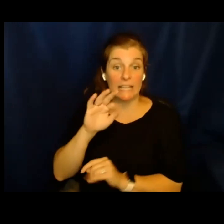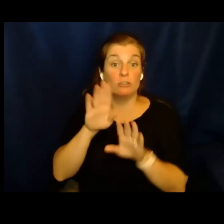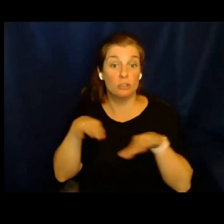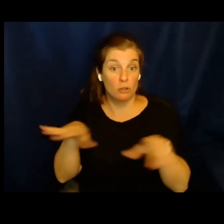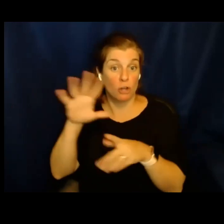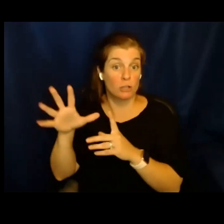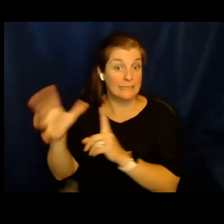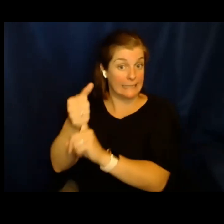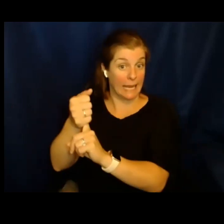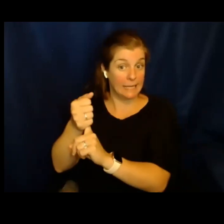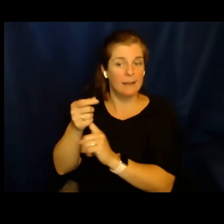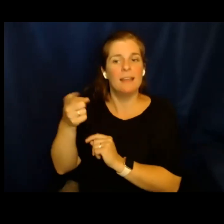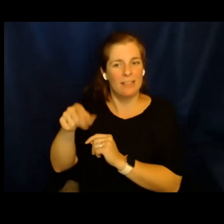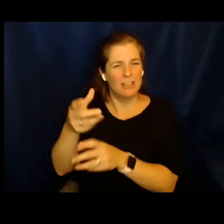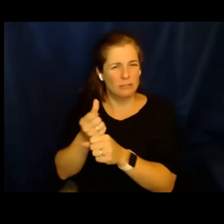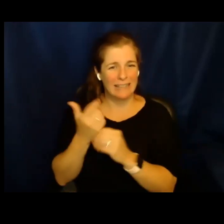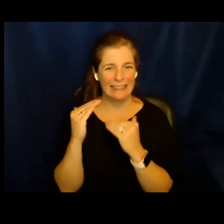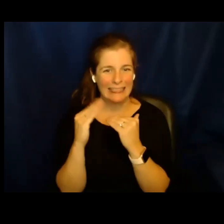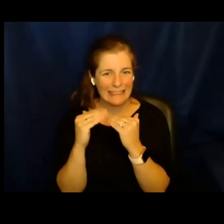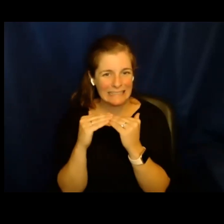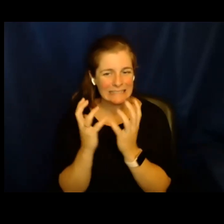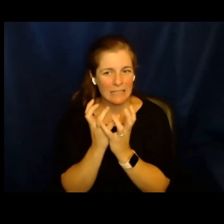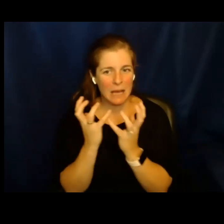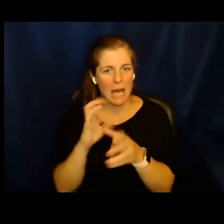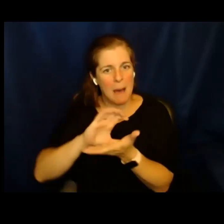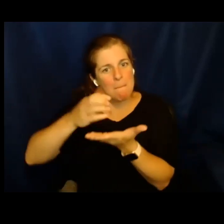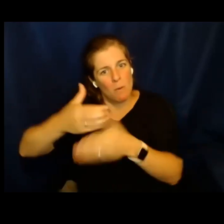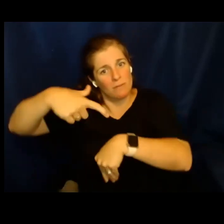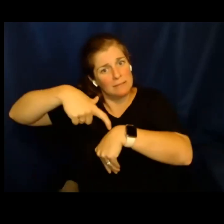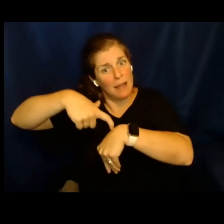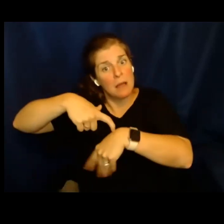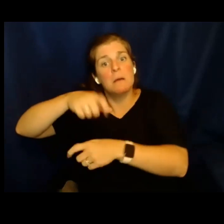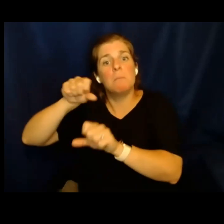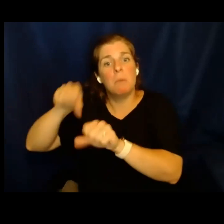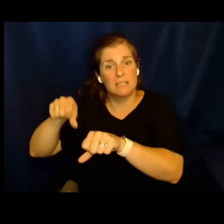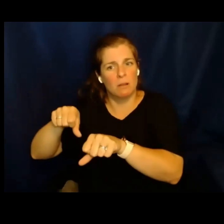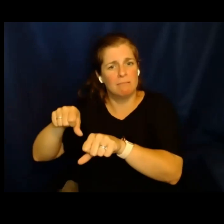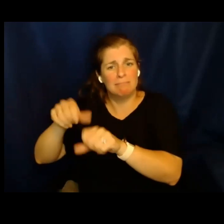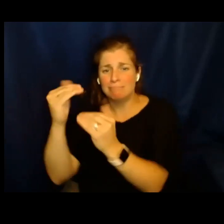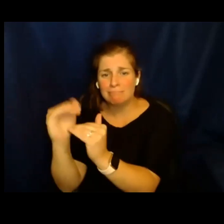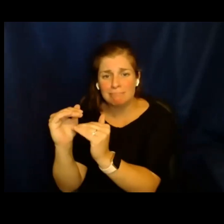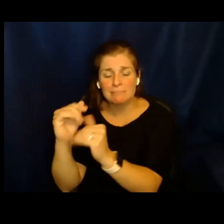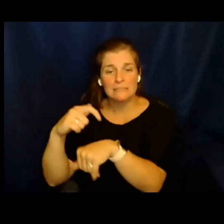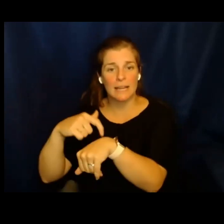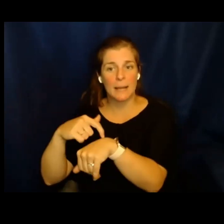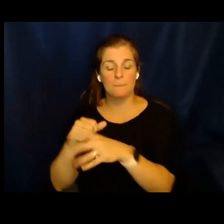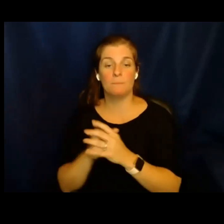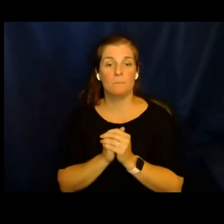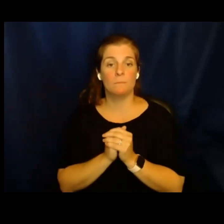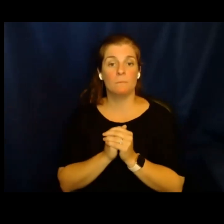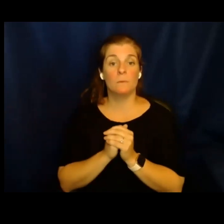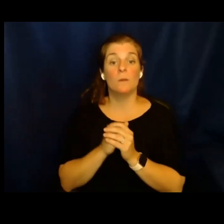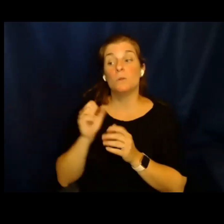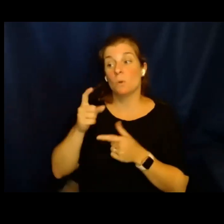tipo de situación que tienen que ser detenidos, que se les detenga por el menor plazo de tiempo posible. Y al